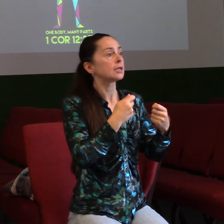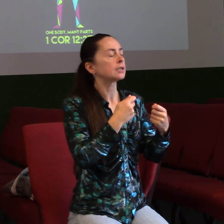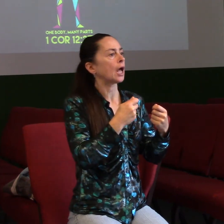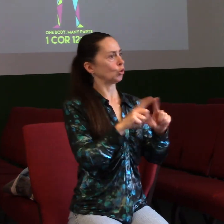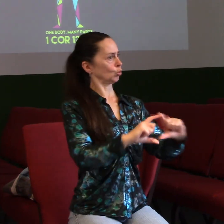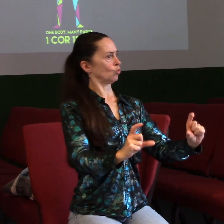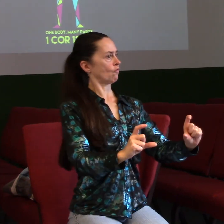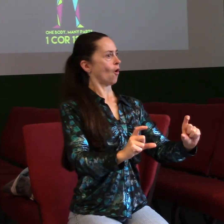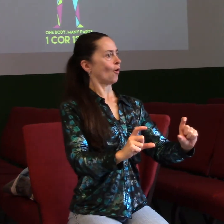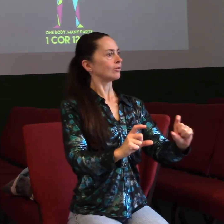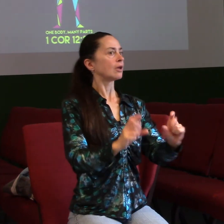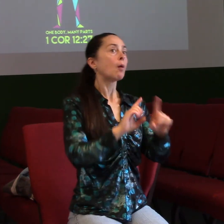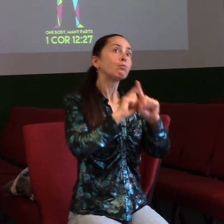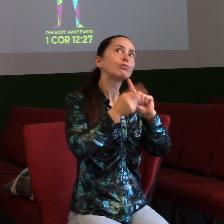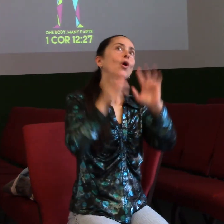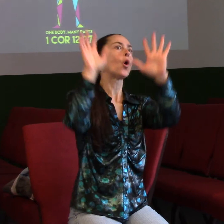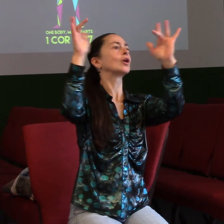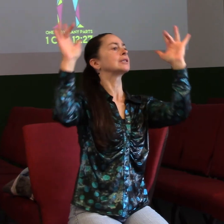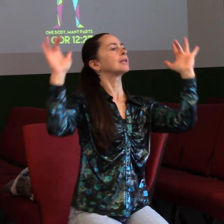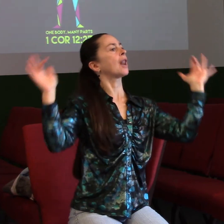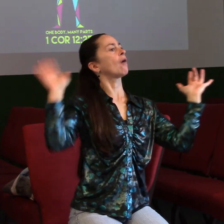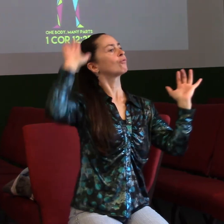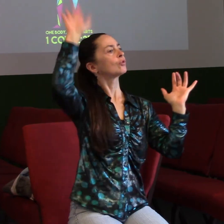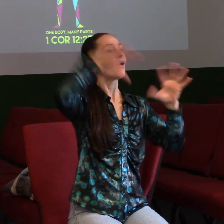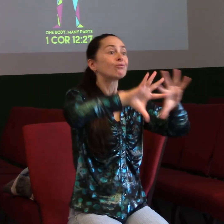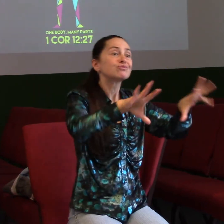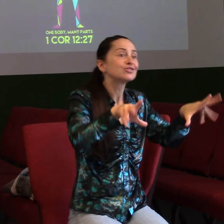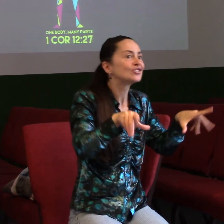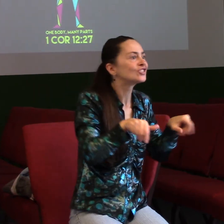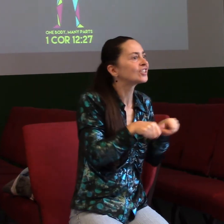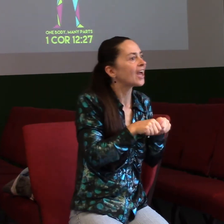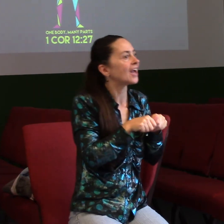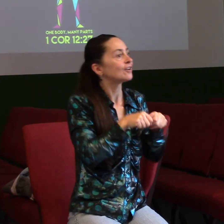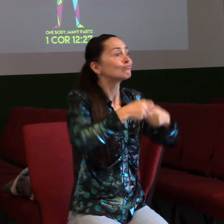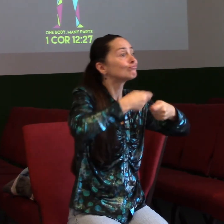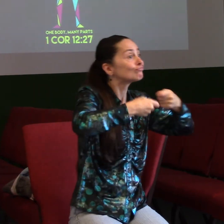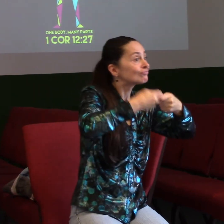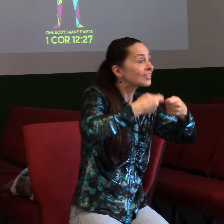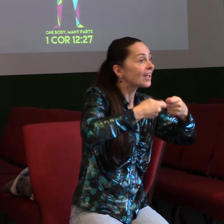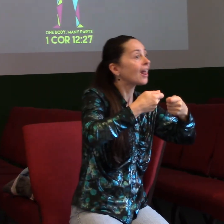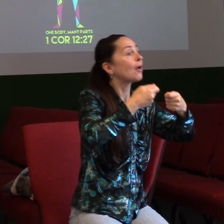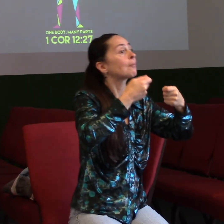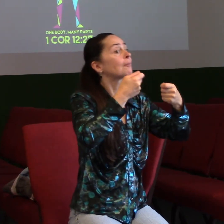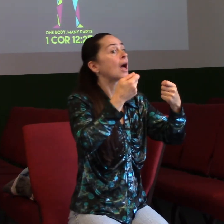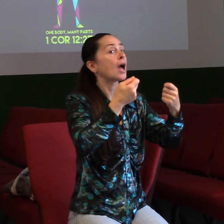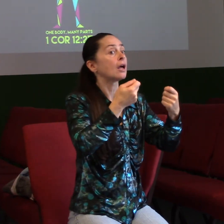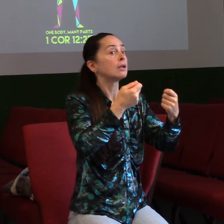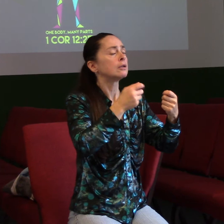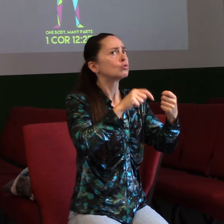stát velice duchovní v uvozovkách. A znaopak spousta našich duchovních činností se možná jednohodné ukáže, že to